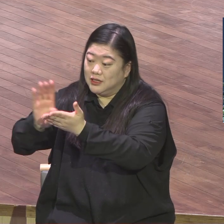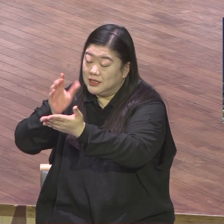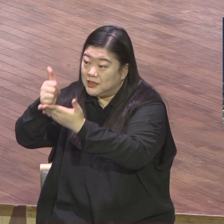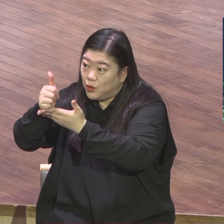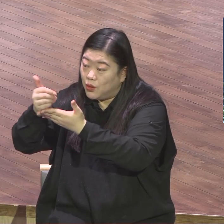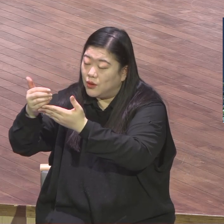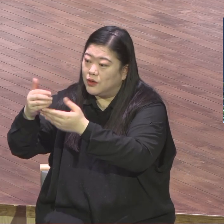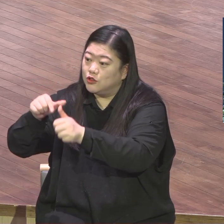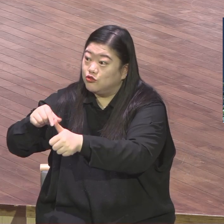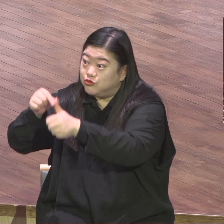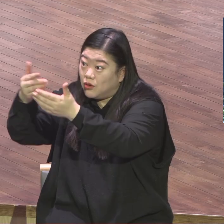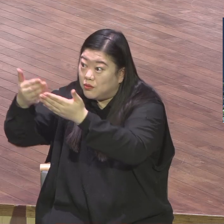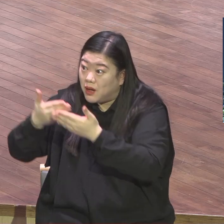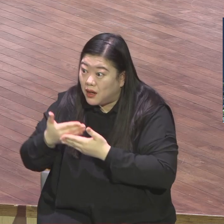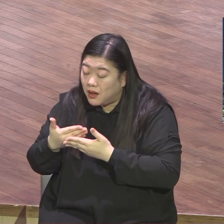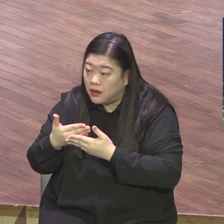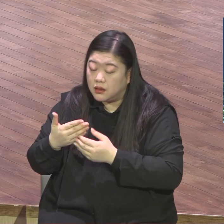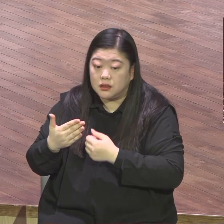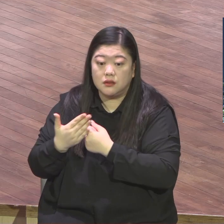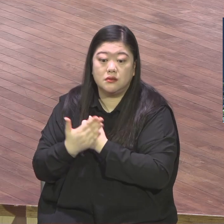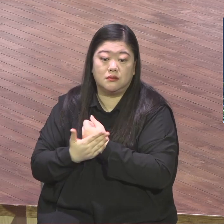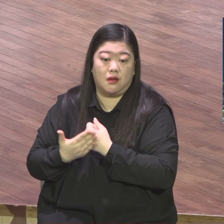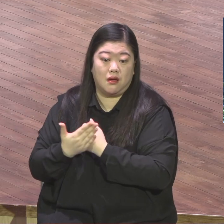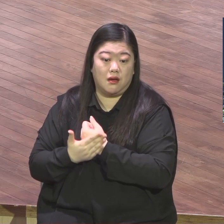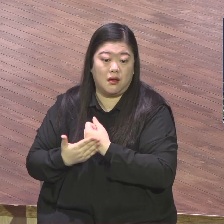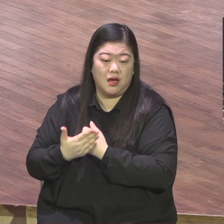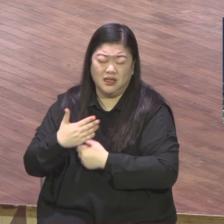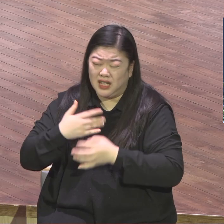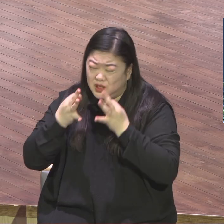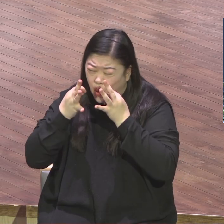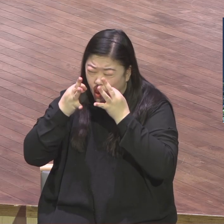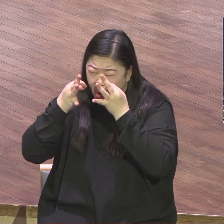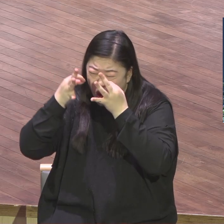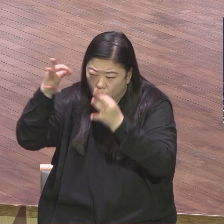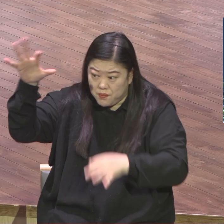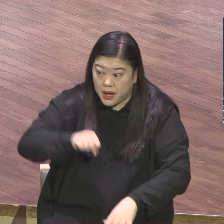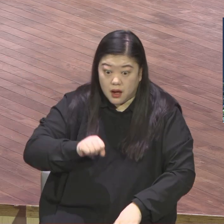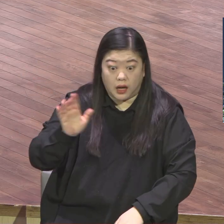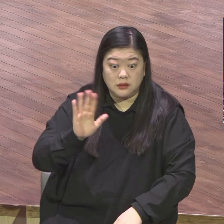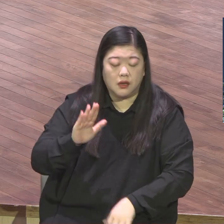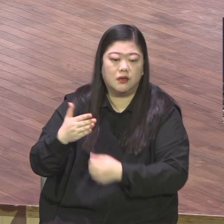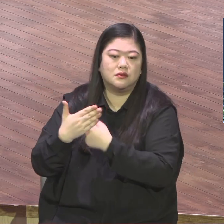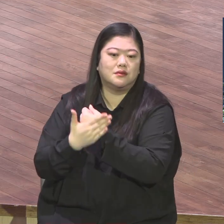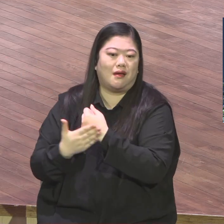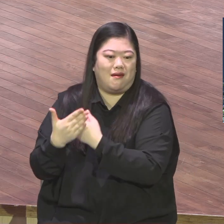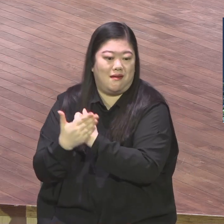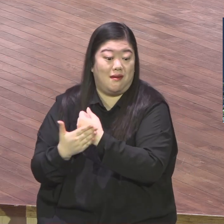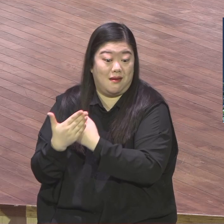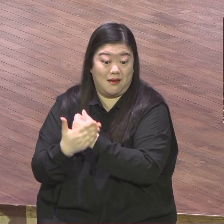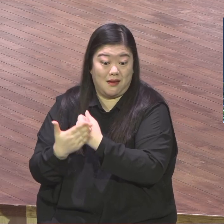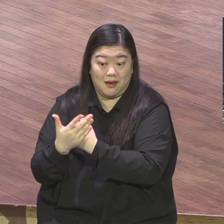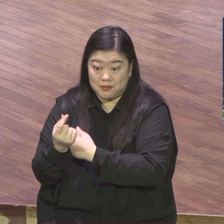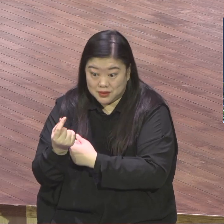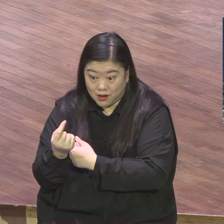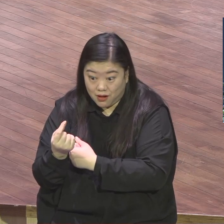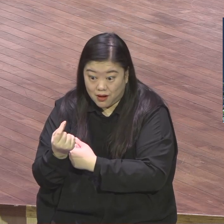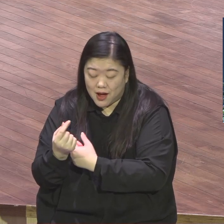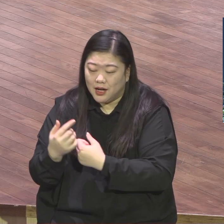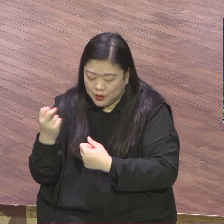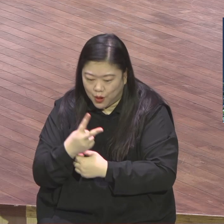하나님의 전적인 은혜다. 그리고 그 절대의 은혜가 이만자에게 그 속에 나타나는 증거가